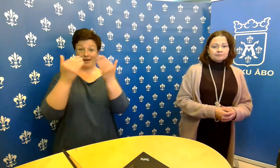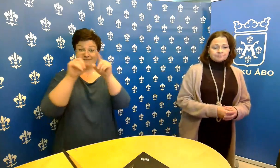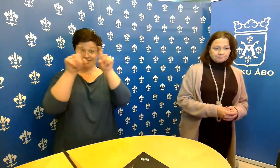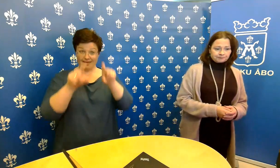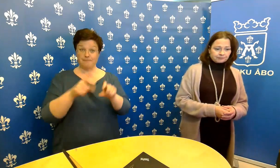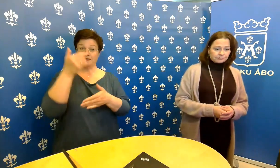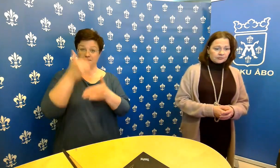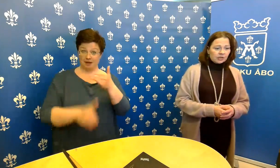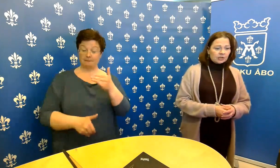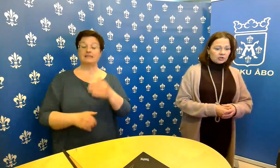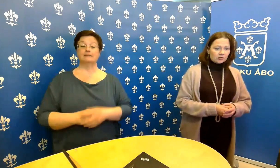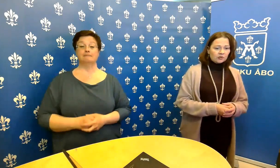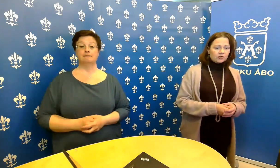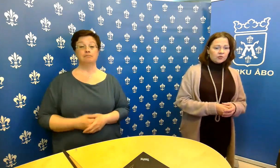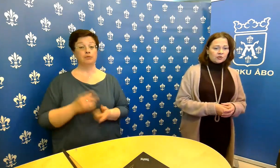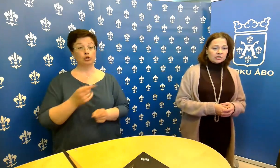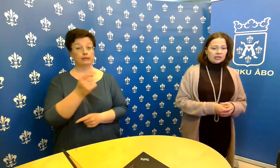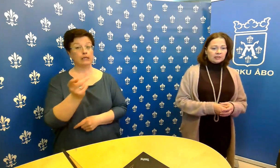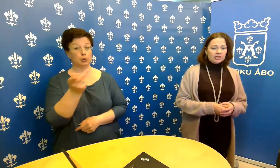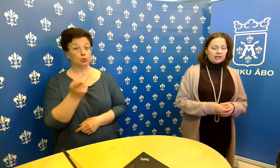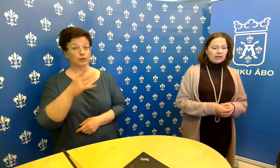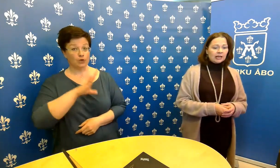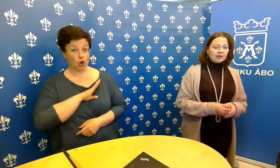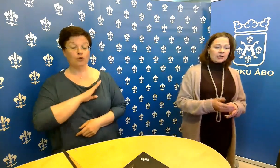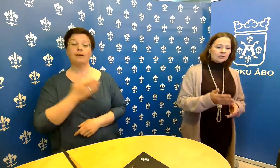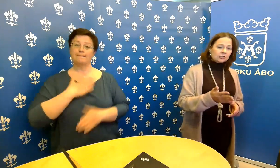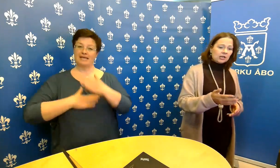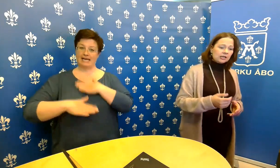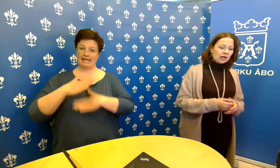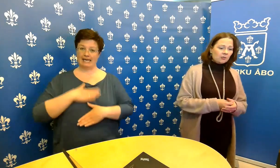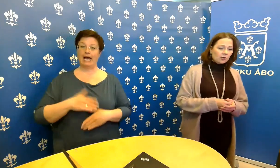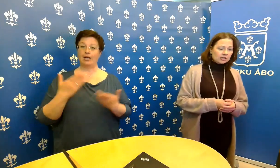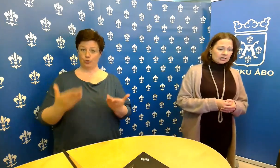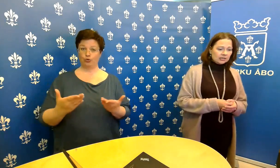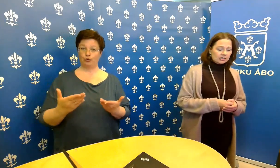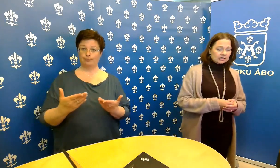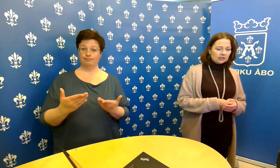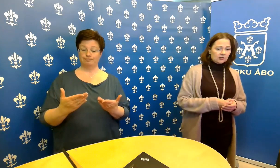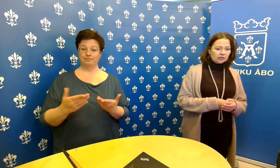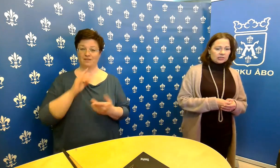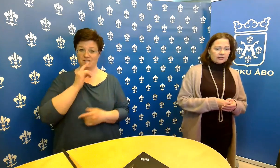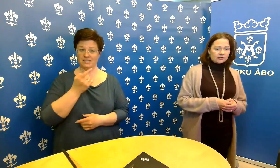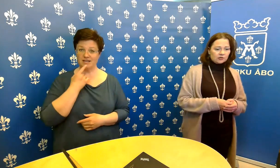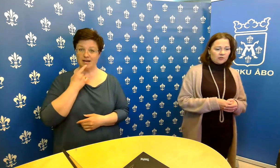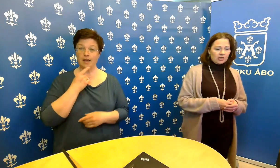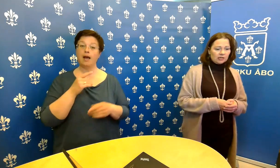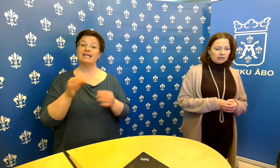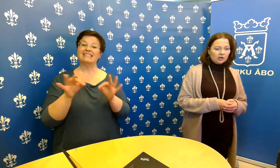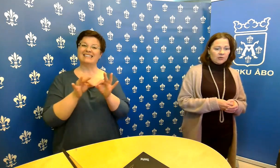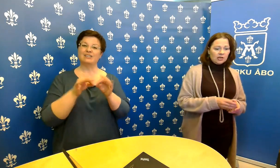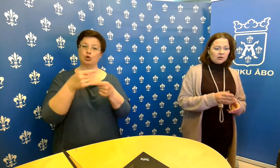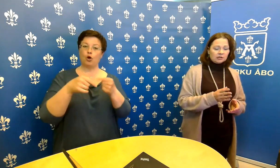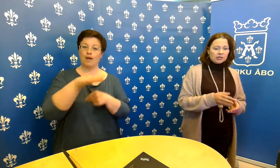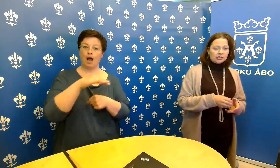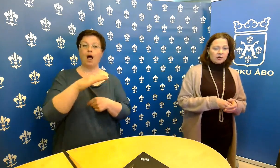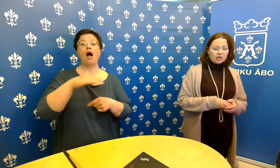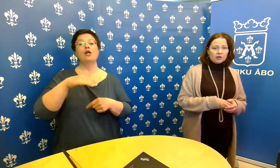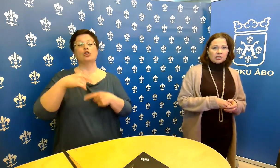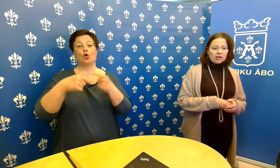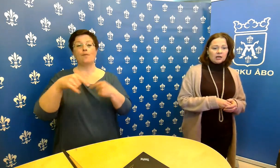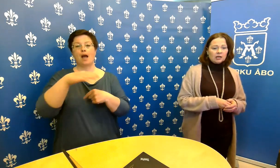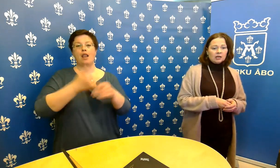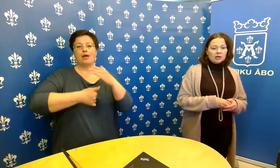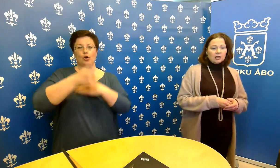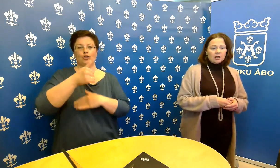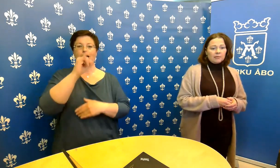teemat. Jos on kysymyksiä niin mielellään käydä ne. Tosiaan täällä mun lisäkseni sitten sivistystoimialalta toimialajohtaja Timo